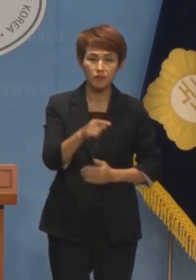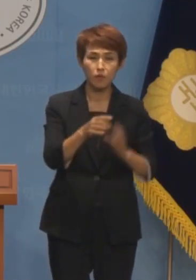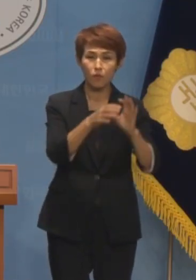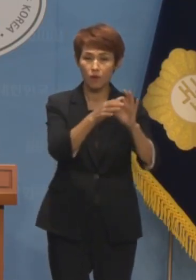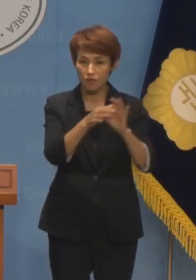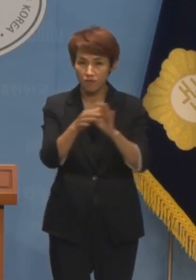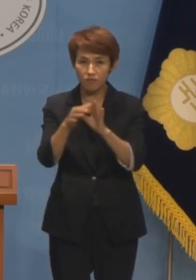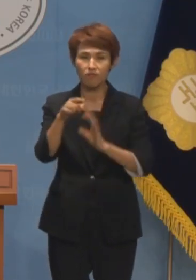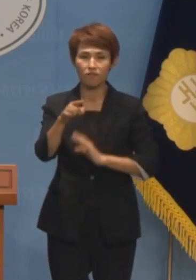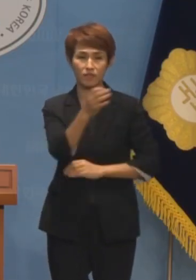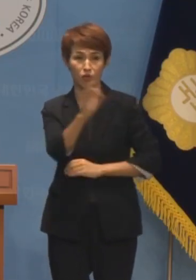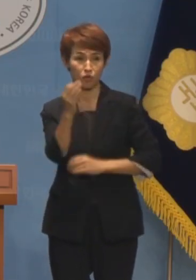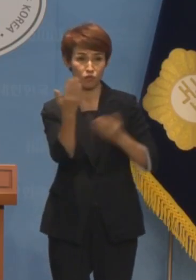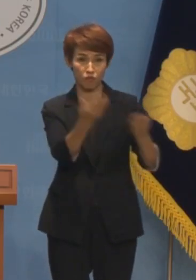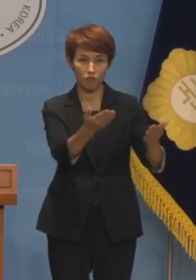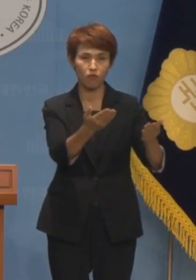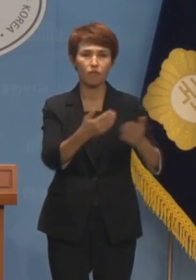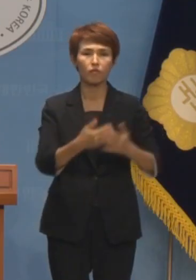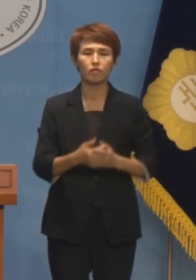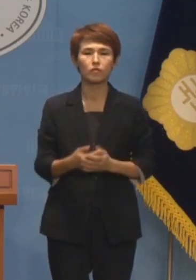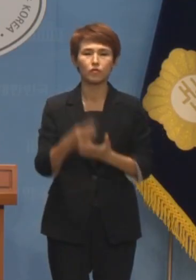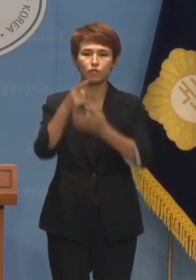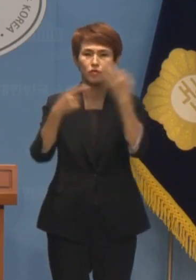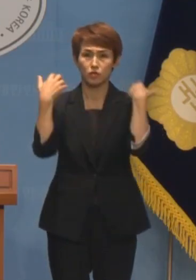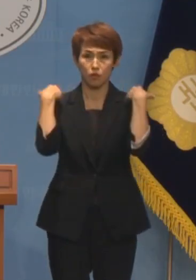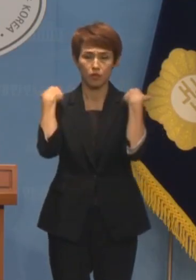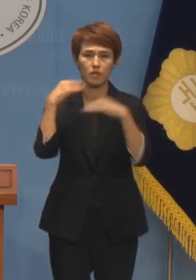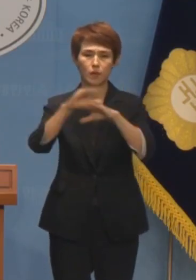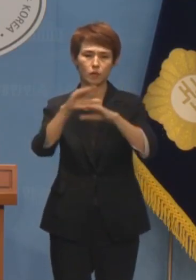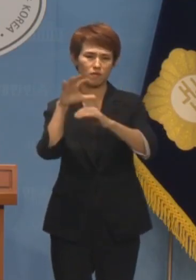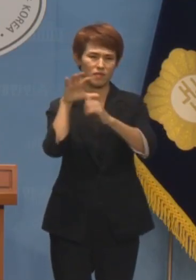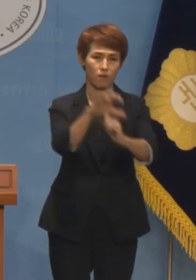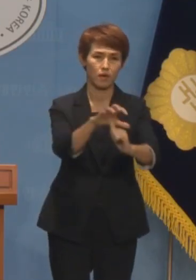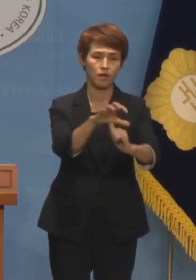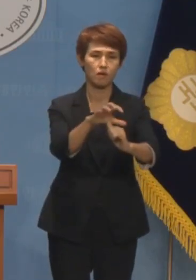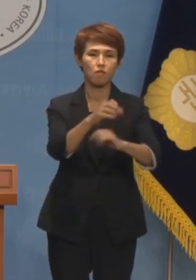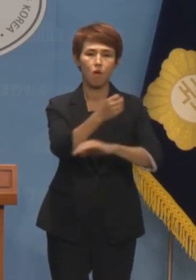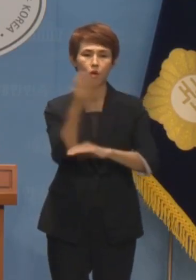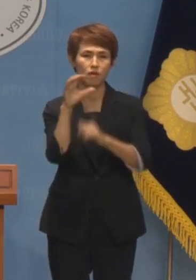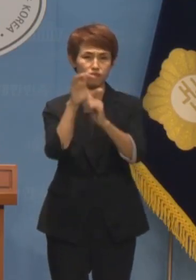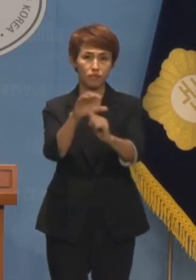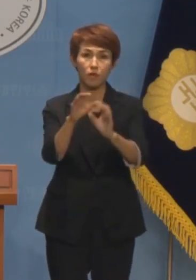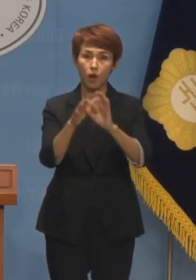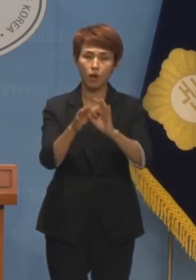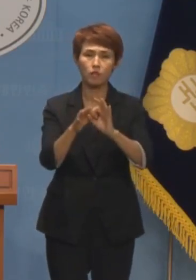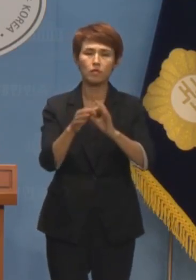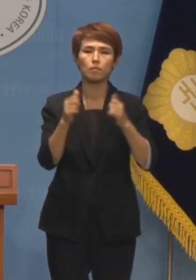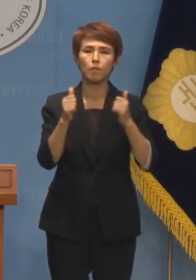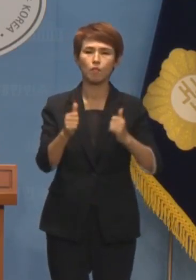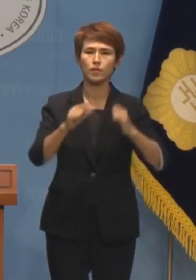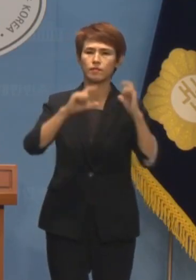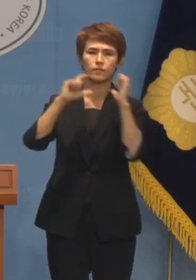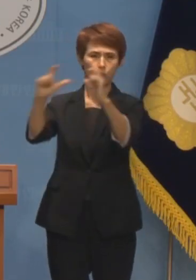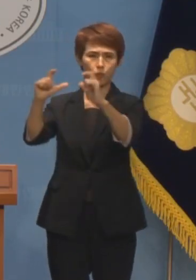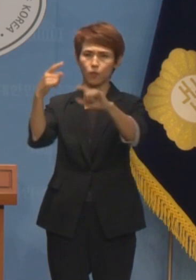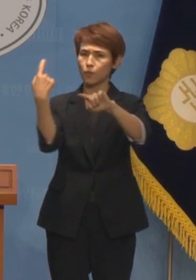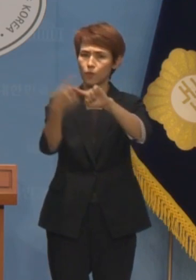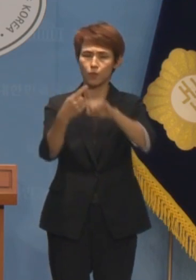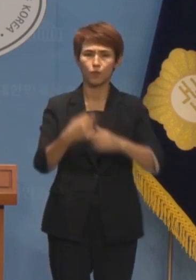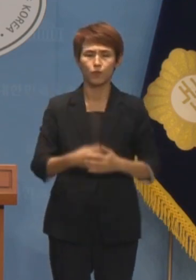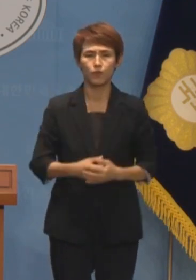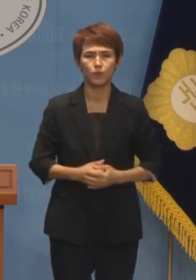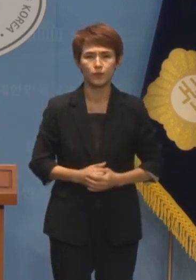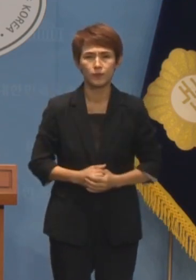연이은 인용은 윤석열 정권의 방송 장악, 언론 탄압 폭주에 대한 사법부의 엄중한 경고입니다.